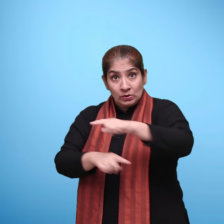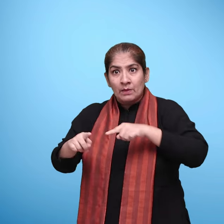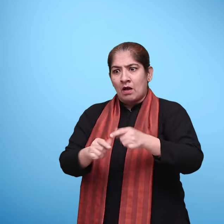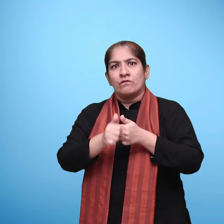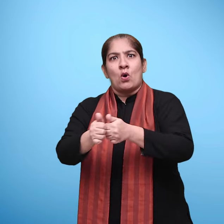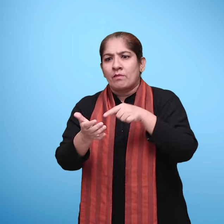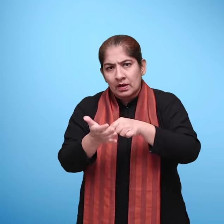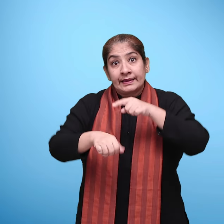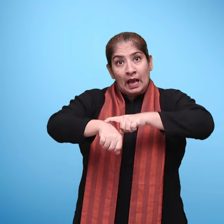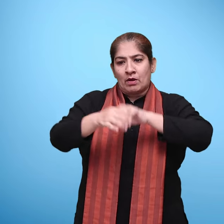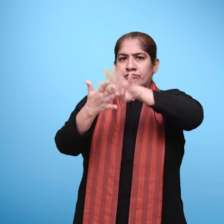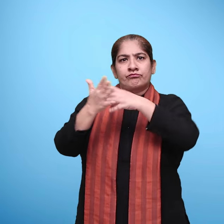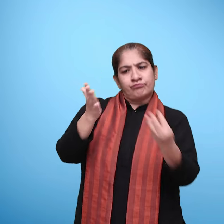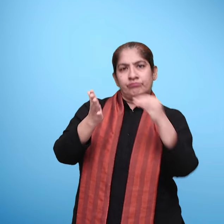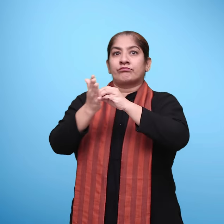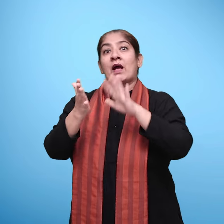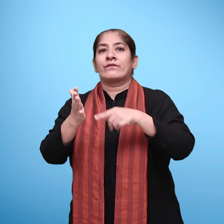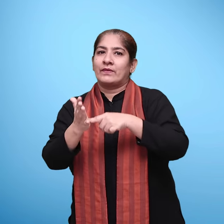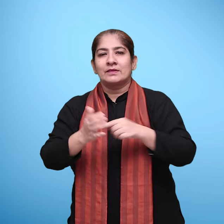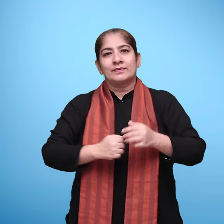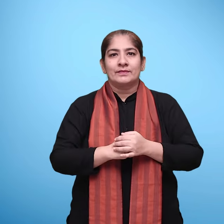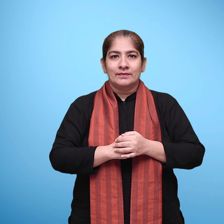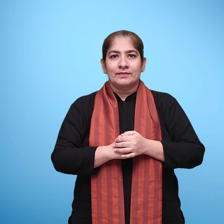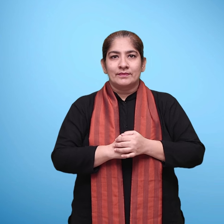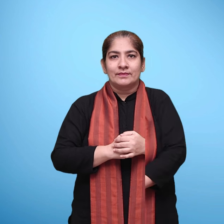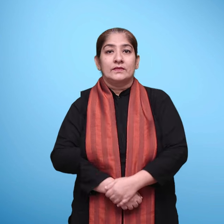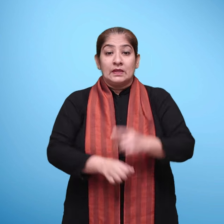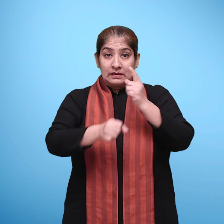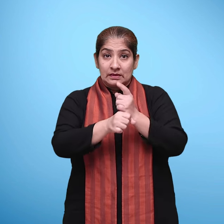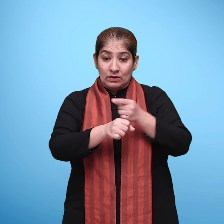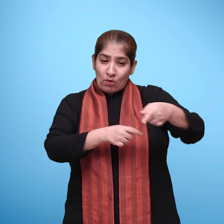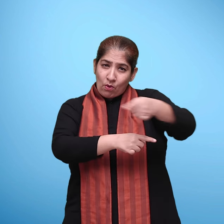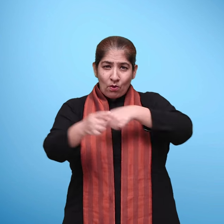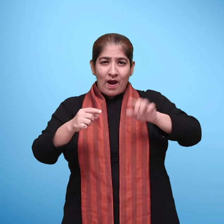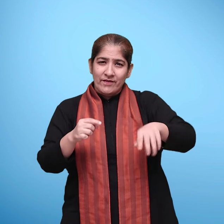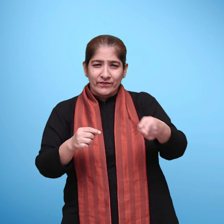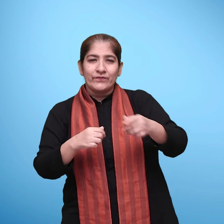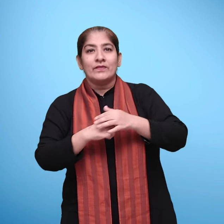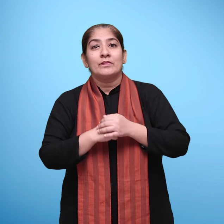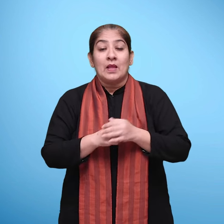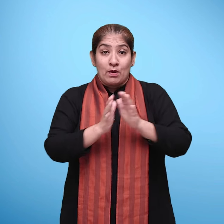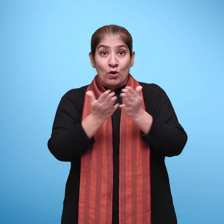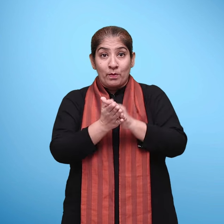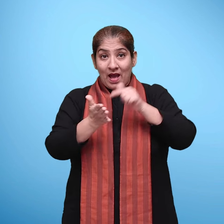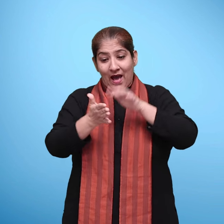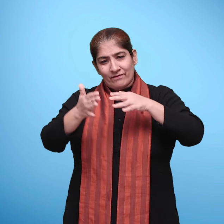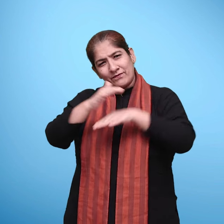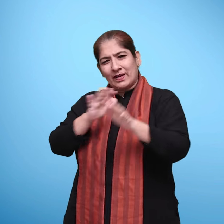सारणी में इसकी जगह हो हमें पूरा विश्वास है कि हमारे शिक्षक इस पाठ पुस्तक की सामग्री का